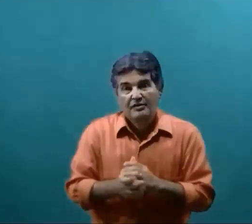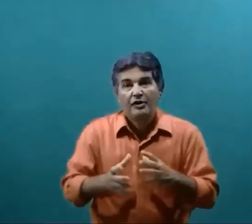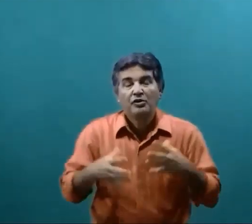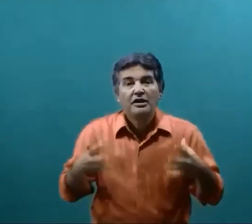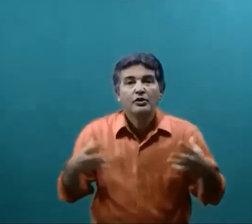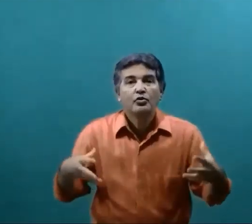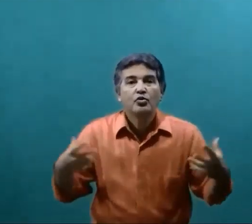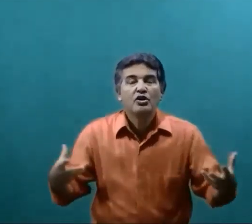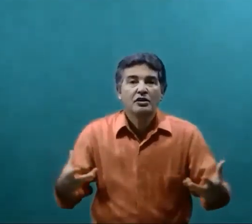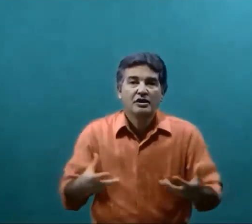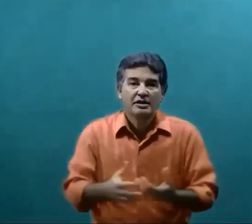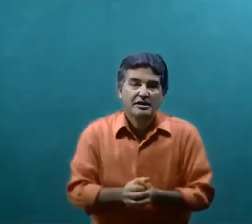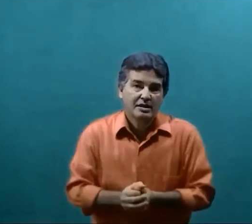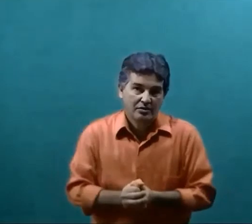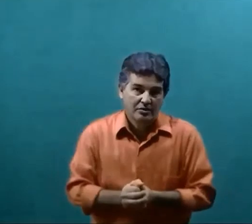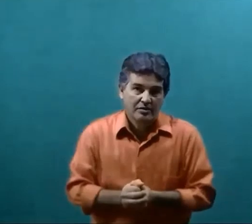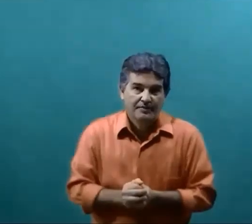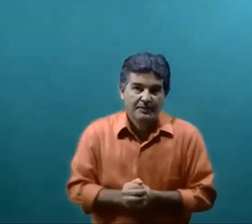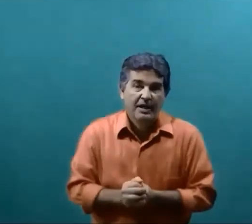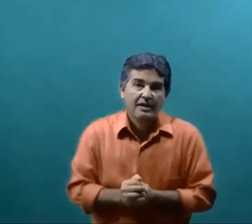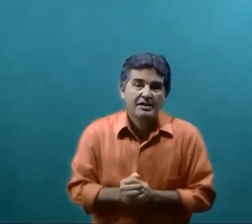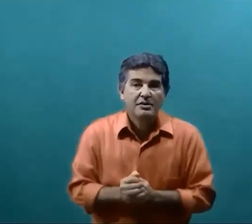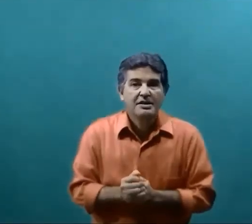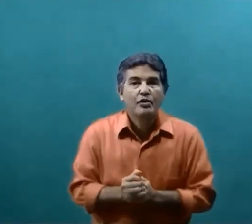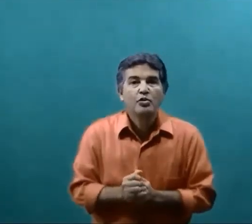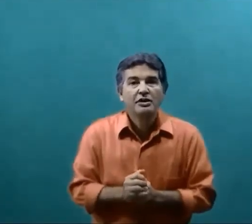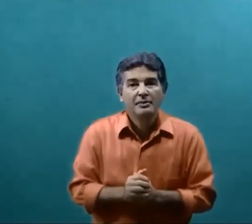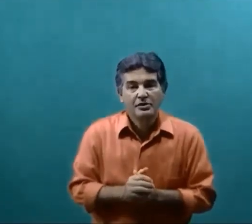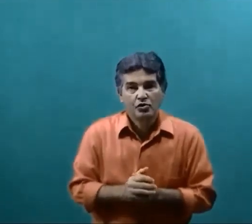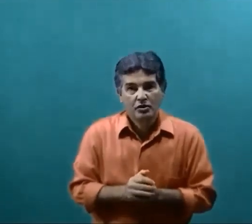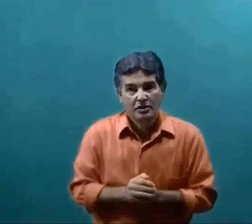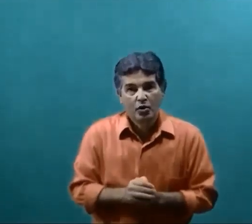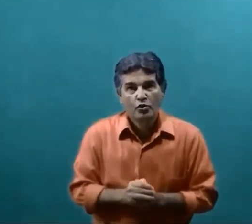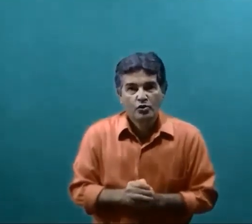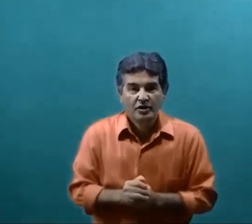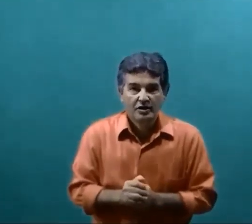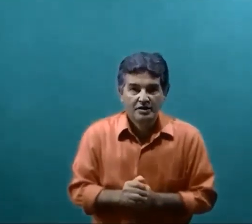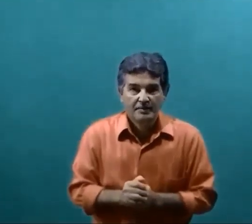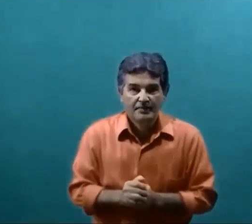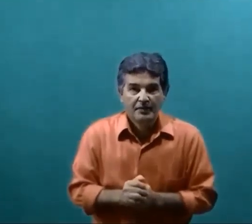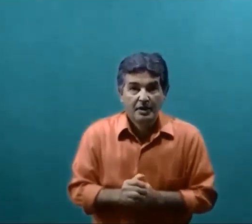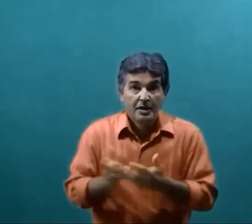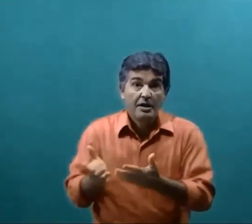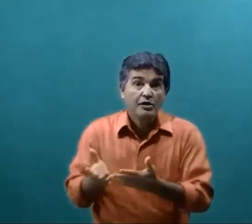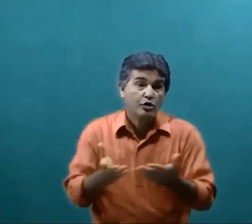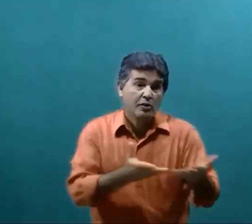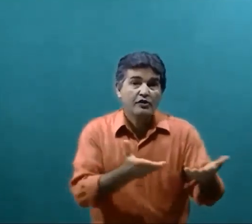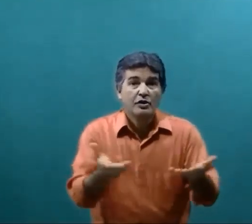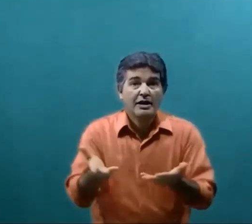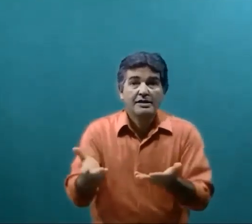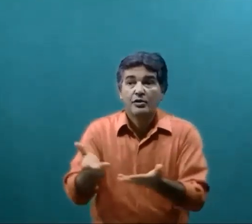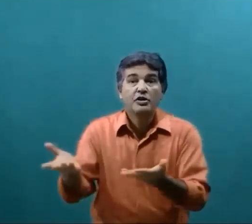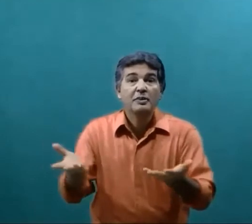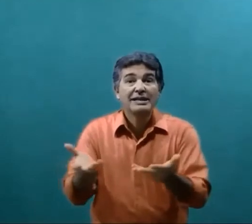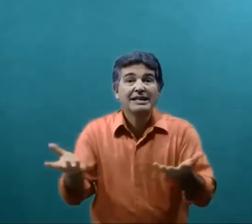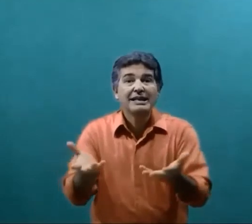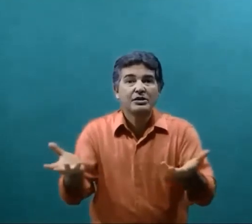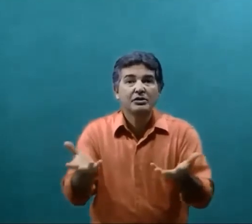Está faltando Muita orientação Em relação à saúde Da pessoa Com surdez E isso Os profissionais de saúde Precisam